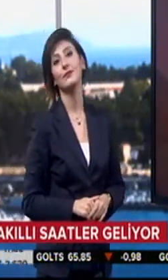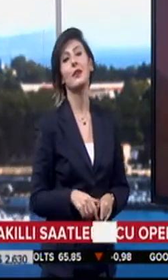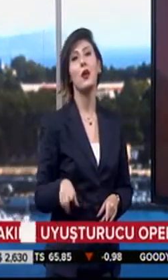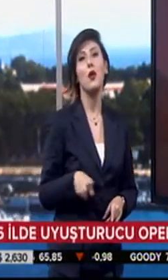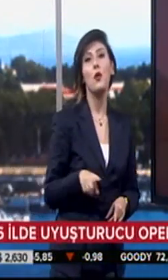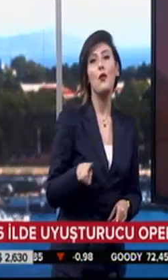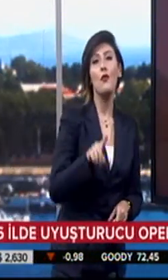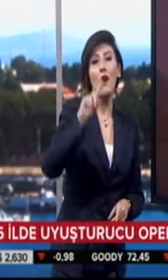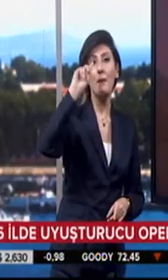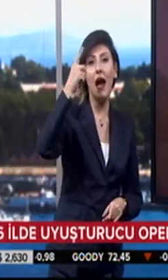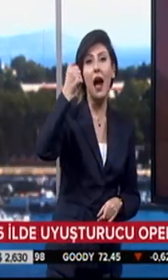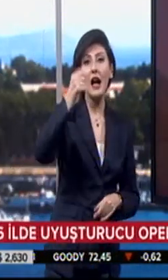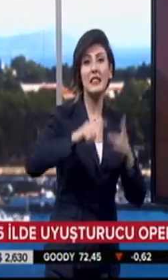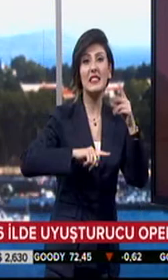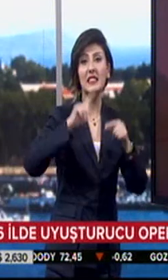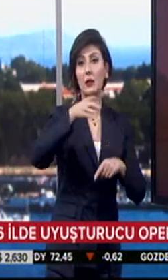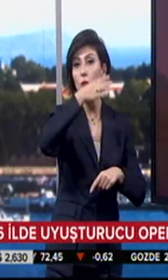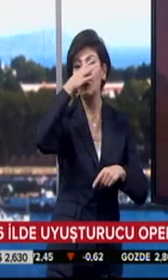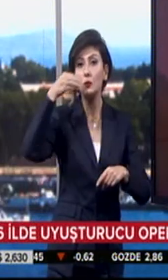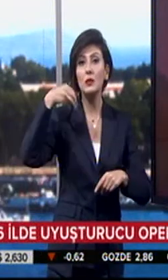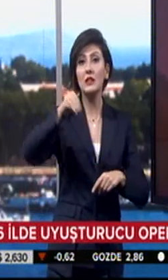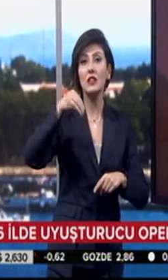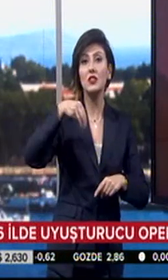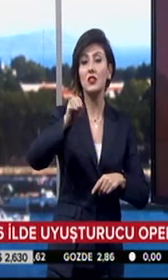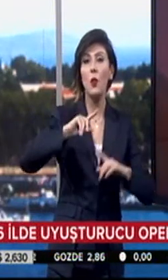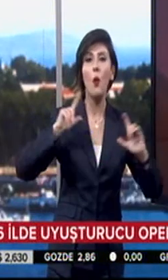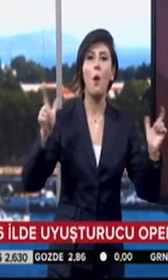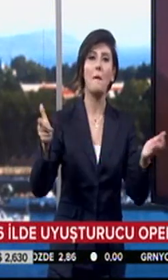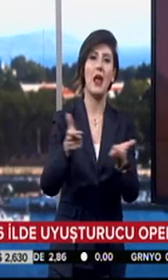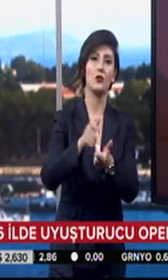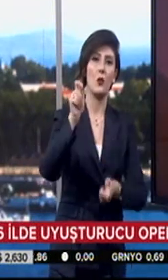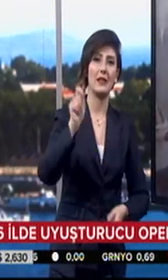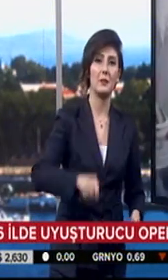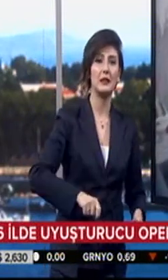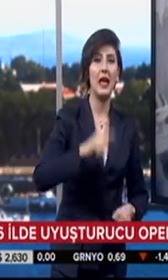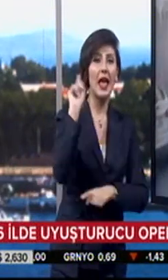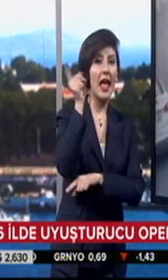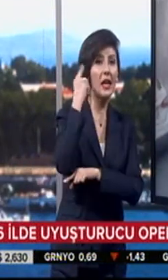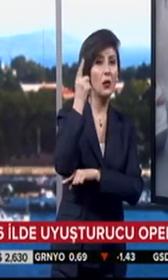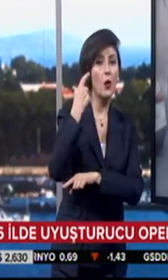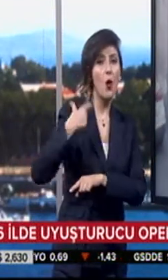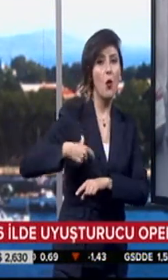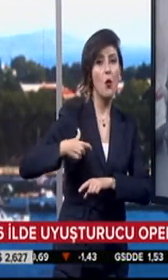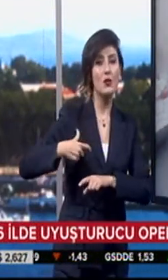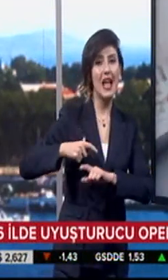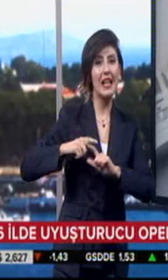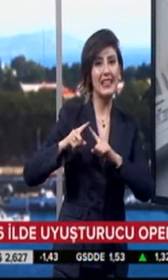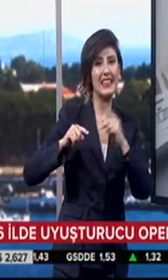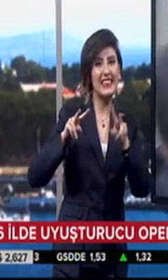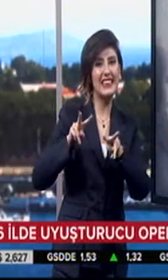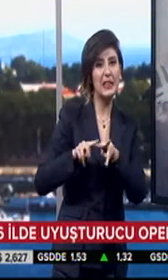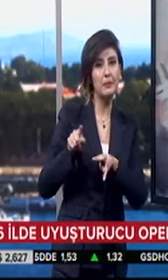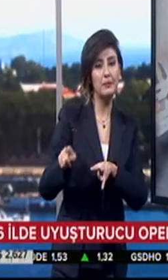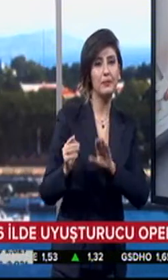Şanlıurfa merkezi 6 ilde uyuşturucu satıcılarına yönelik operasyon düzenlendi. Helikopter ve özel harekat